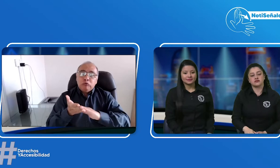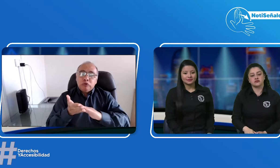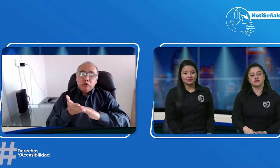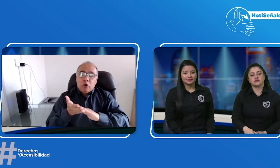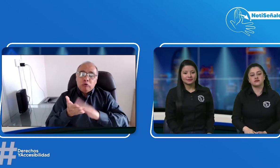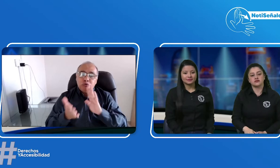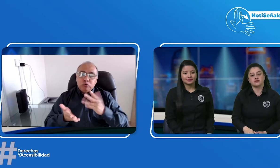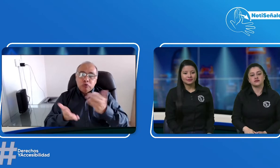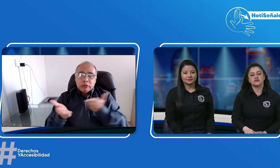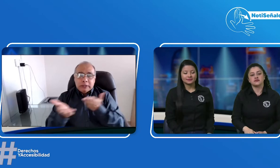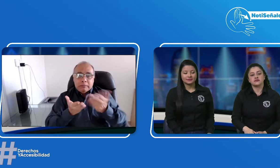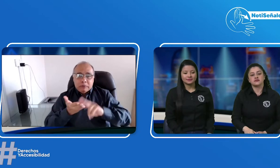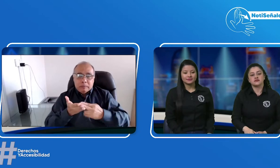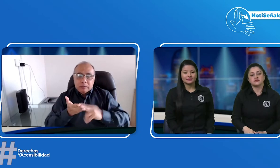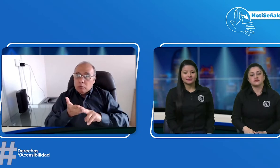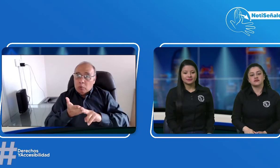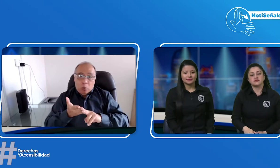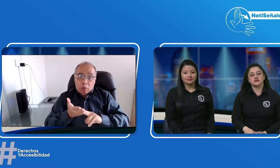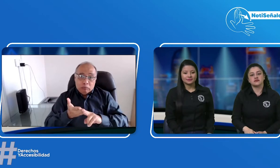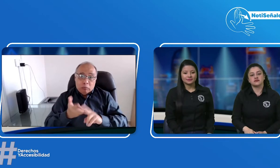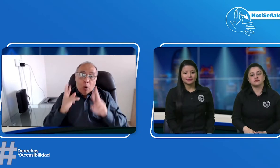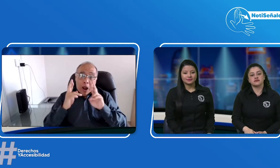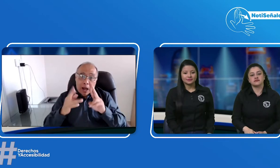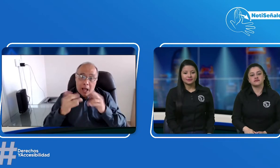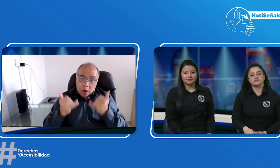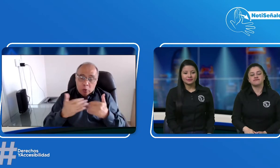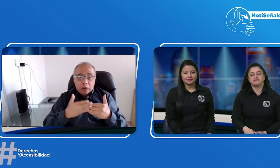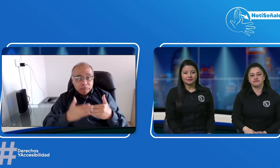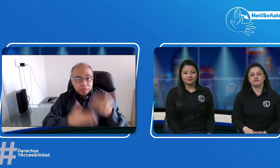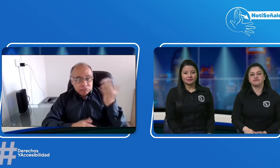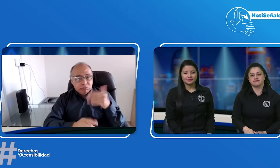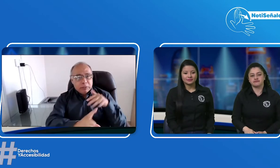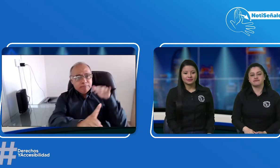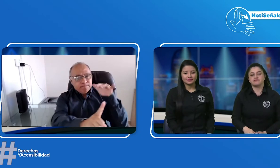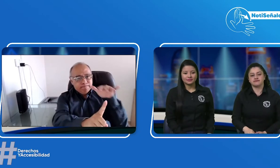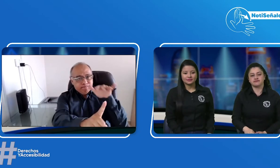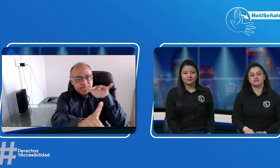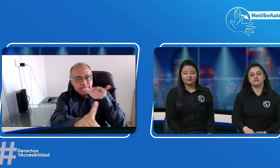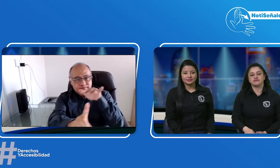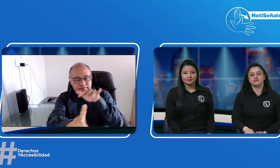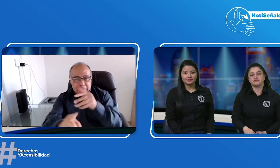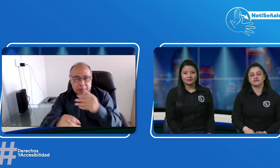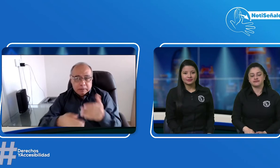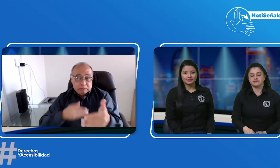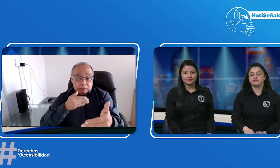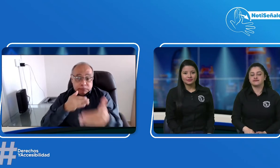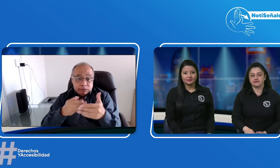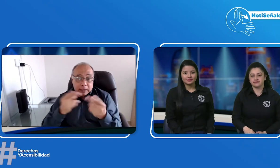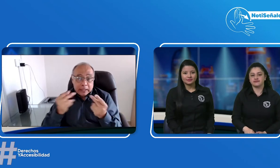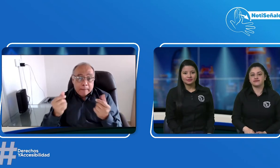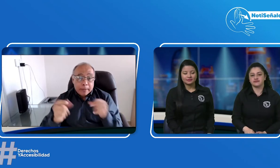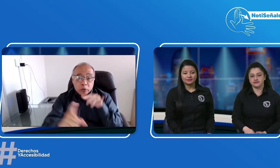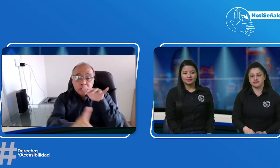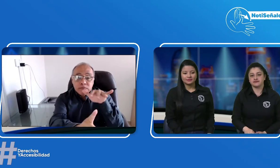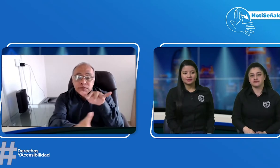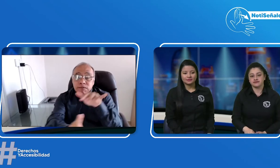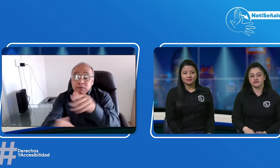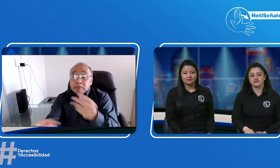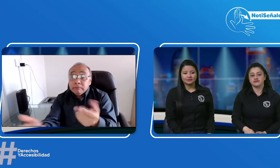un año para que se solucione este tema del servicio de interpretación ojalá que ya se empiece a hacer este proceso de incidencia